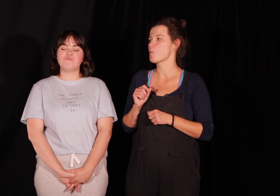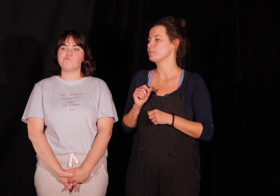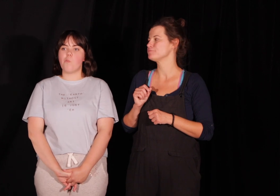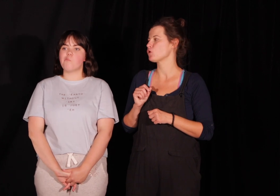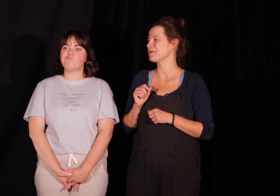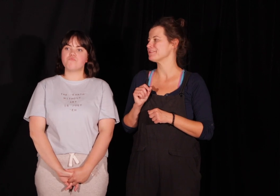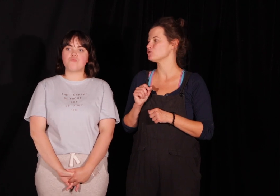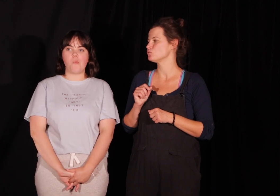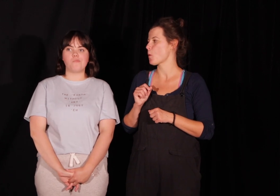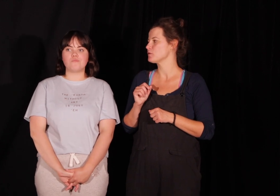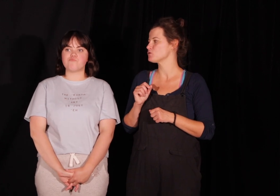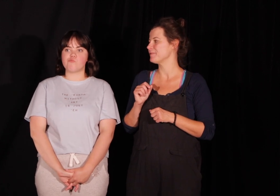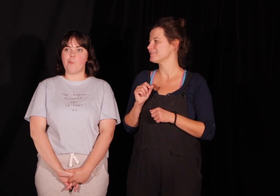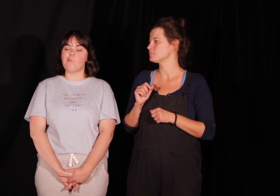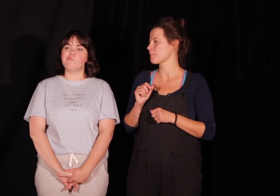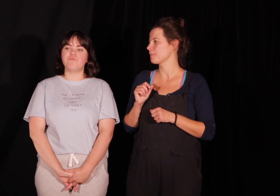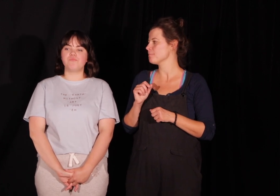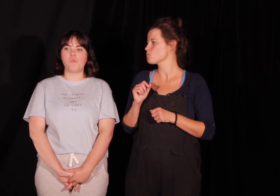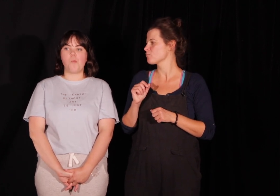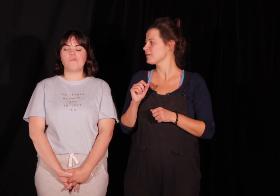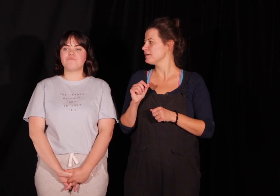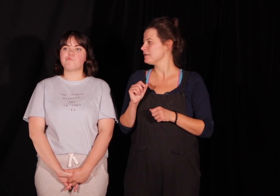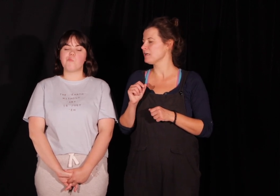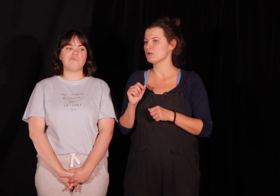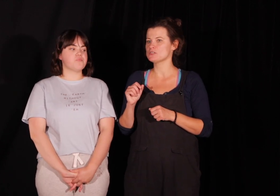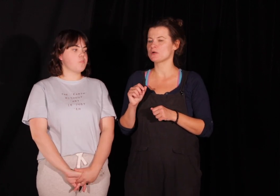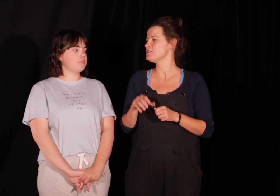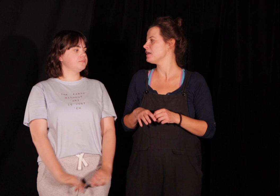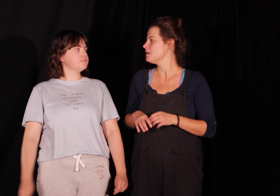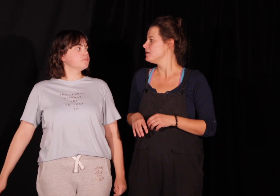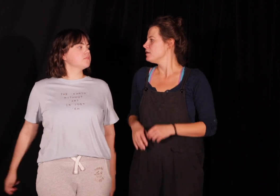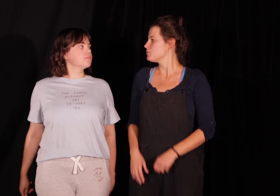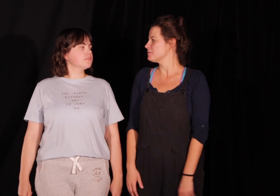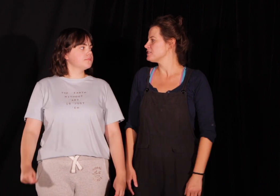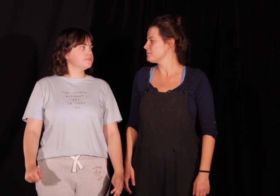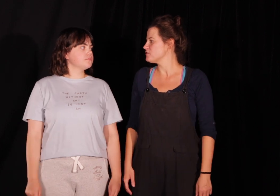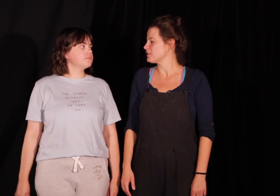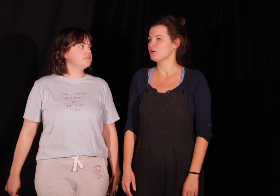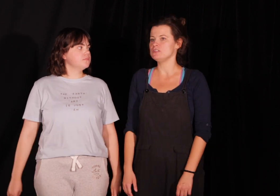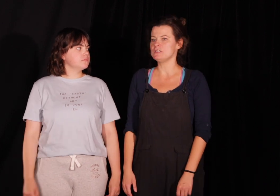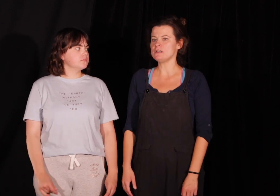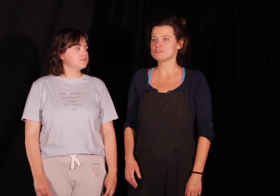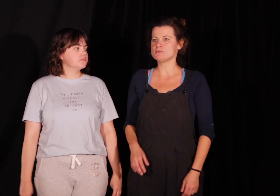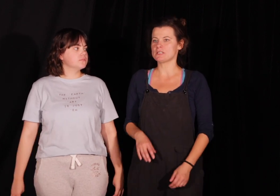tak jest, super i na koniec słuchajcie możemy się zamienić w takie koniki i zrobić takie